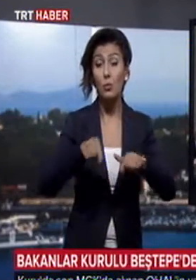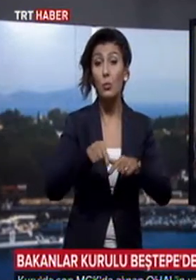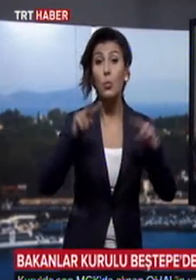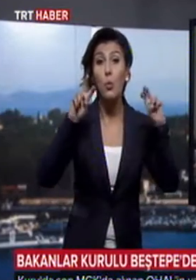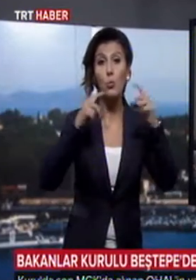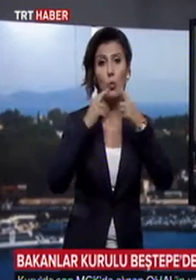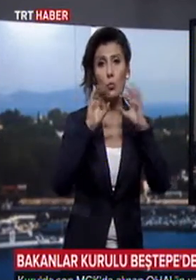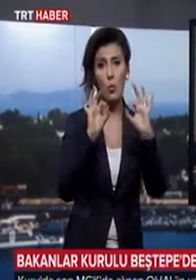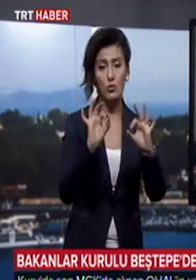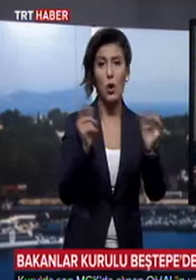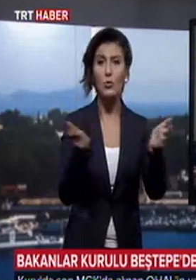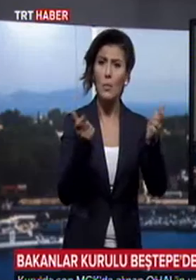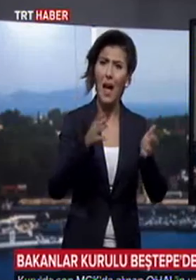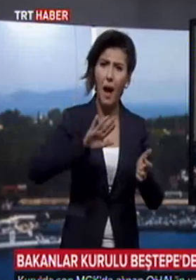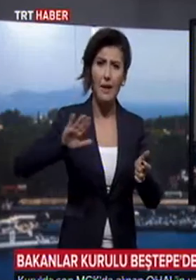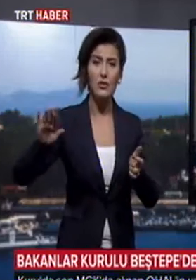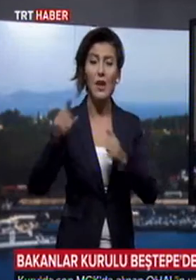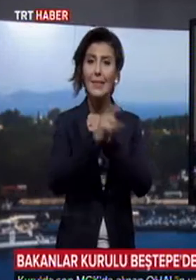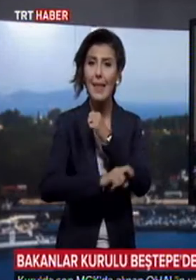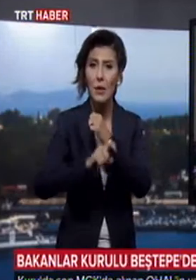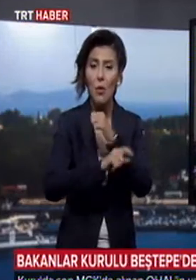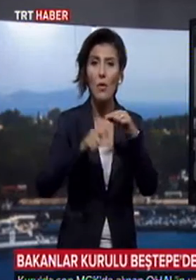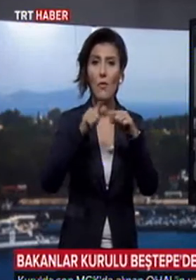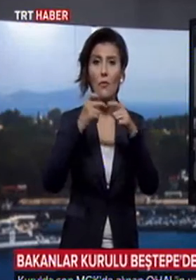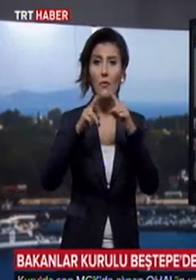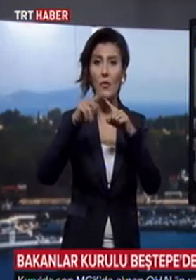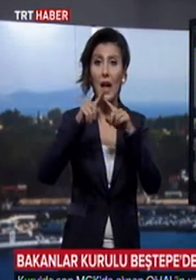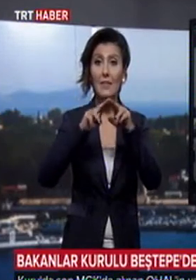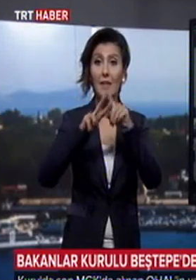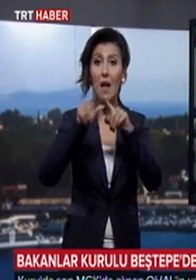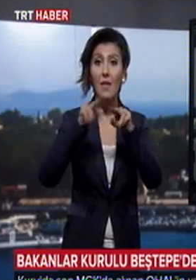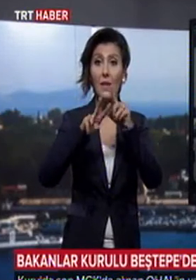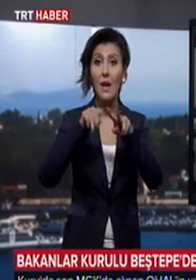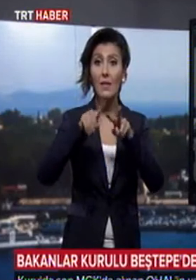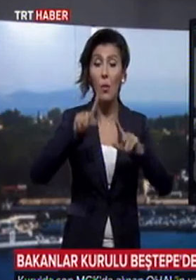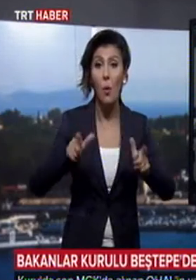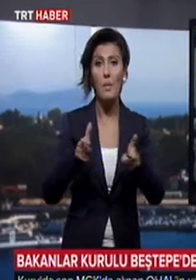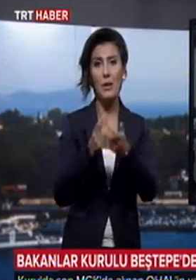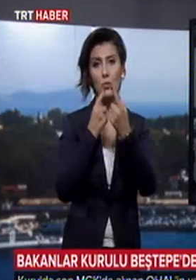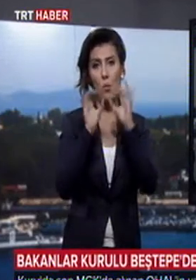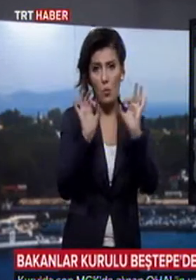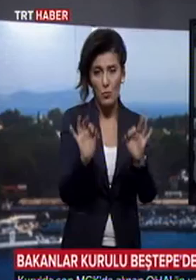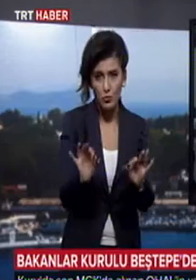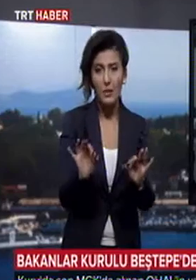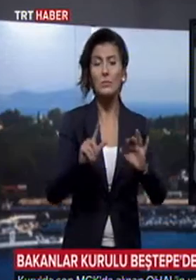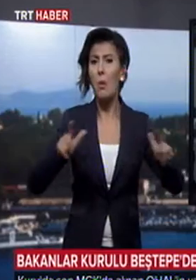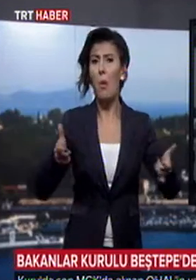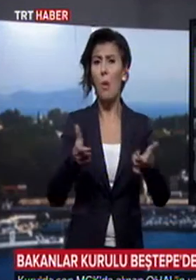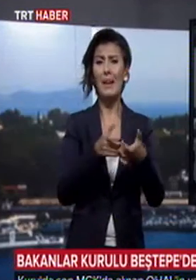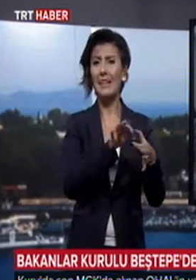değerlendirilecek. Toplantıda ayrıca terör ve Fırat Kalkanı Harekatı da görüşülecek. Harekata ilişkin